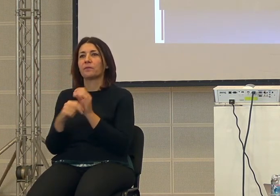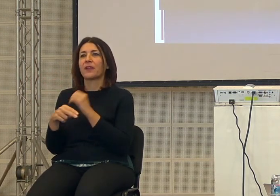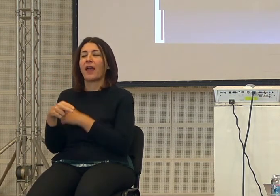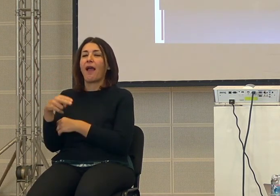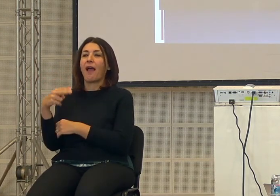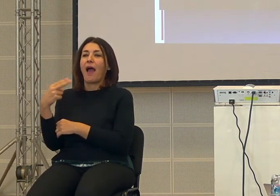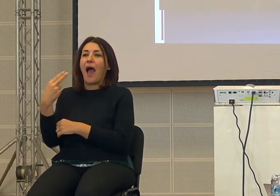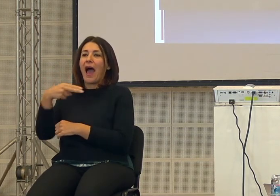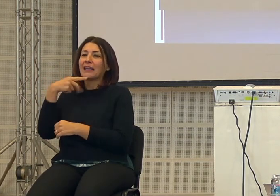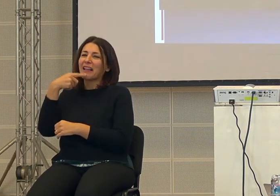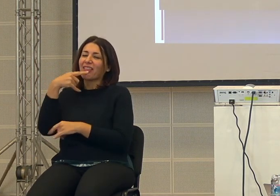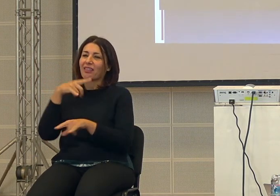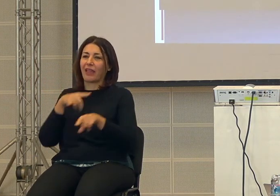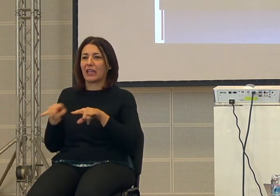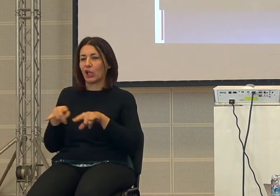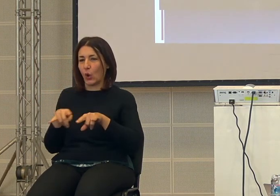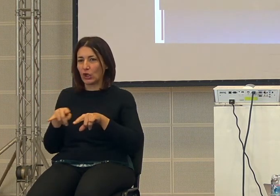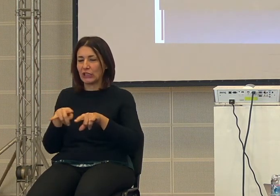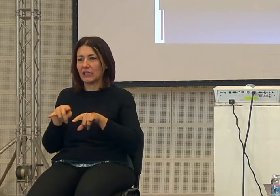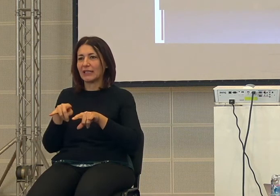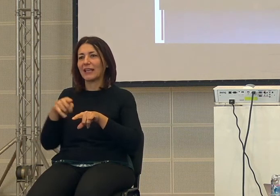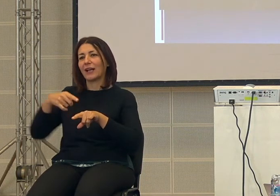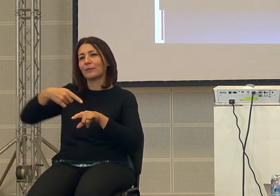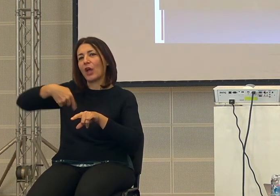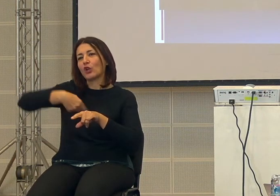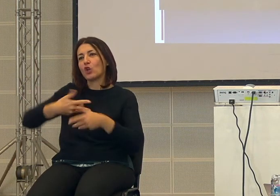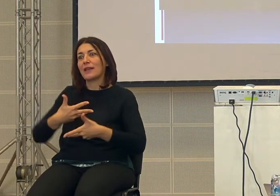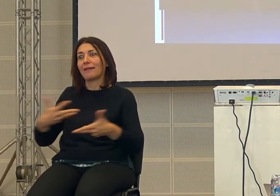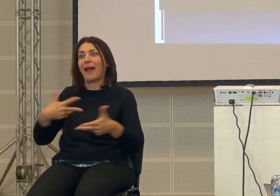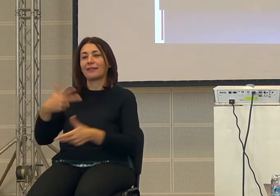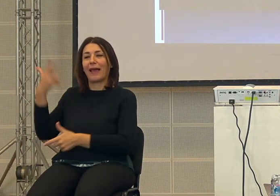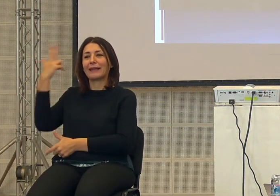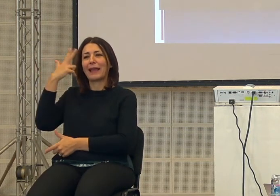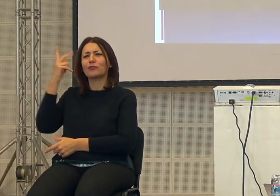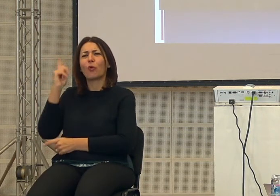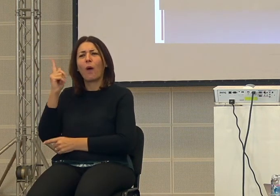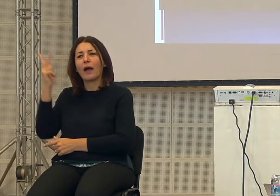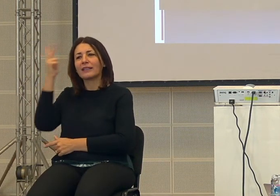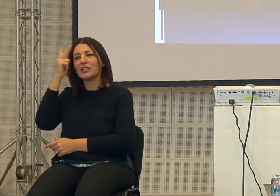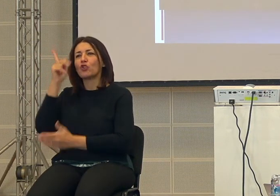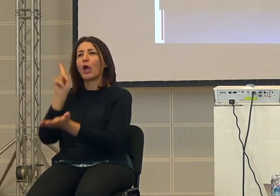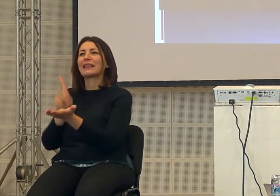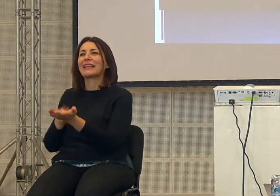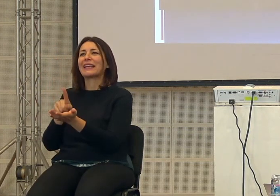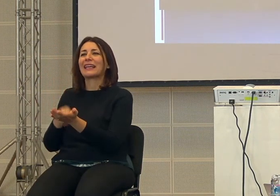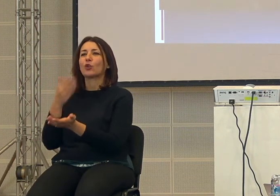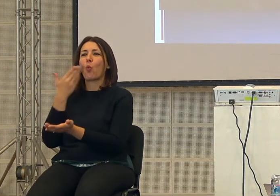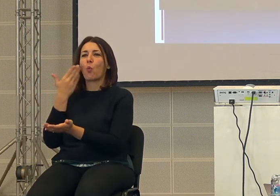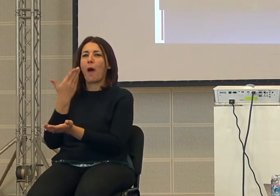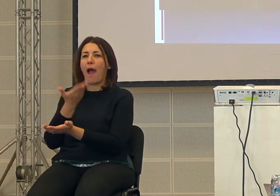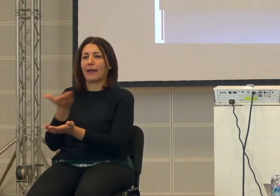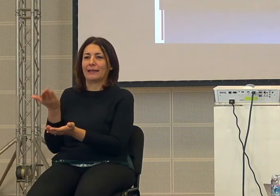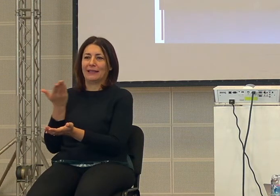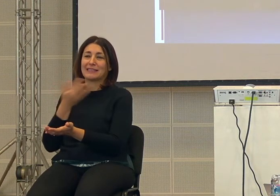un po' di ironia la nostra grande religione è la religione dei diritti umani cioè dei diritti